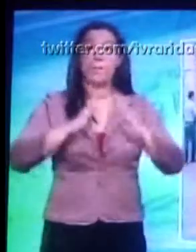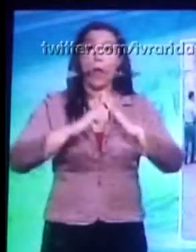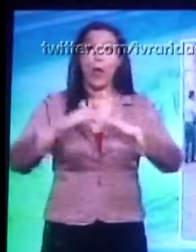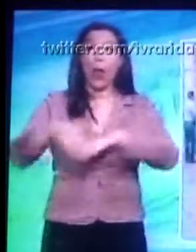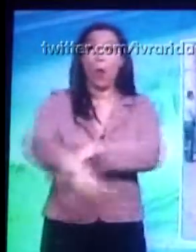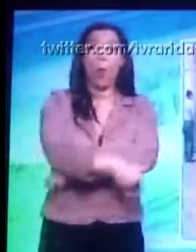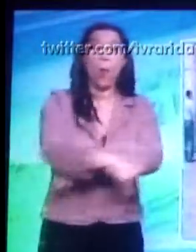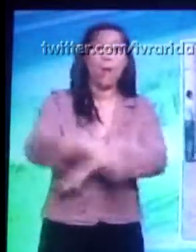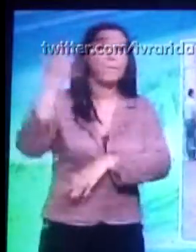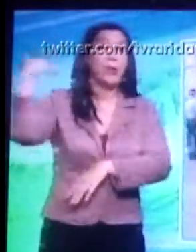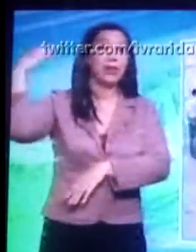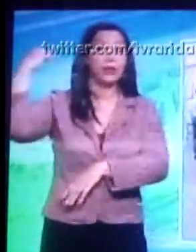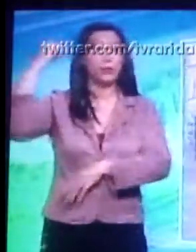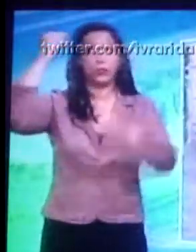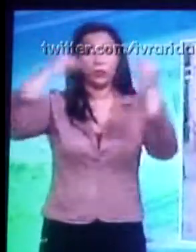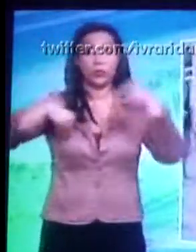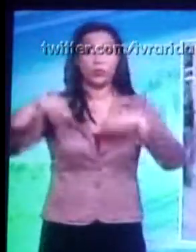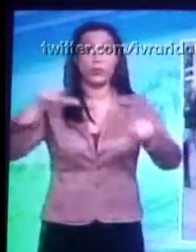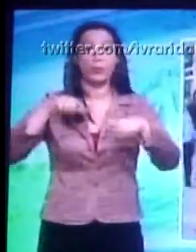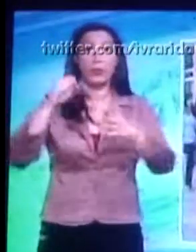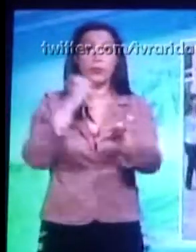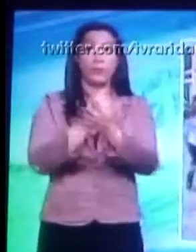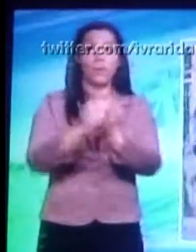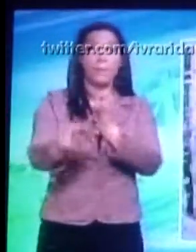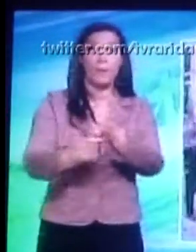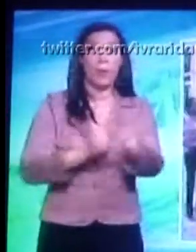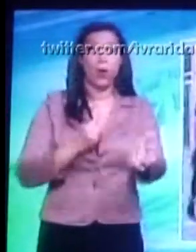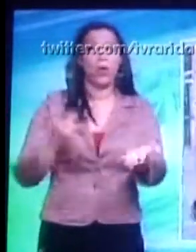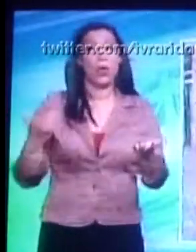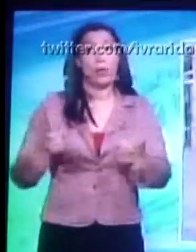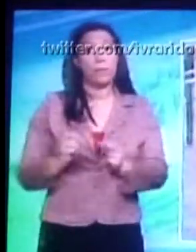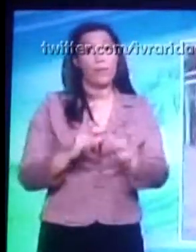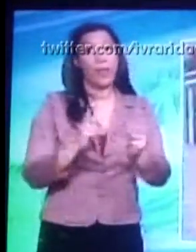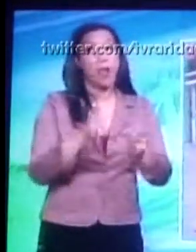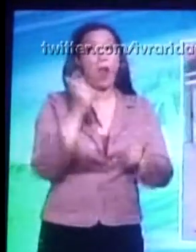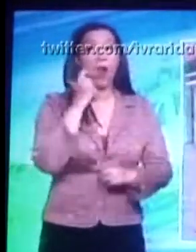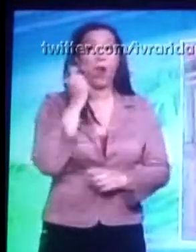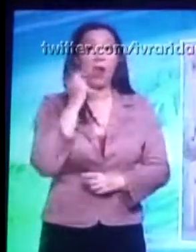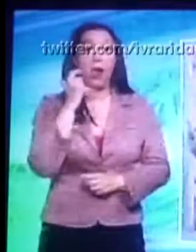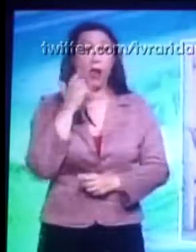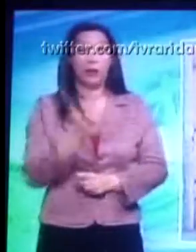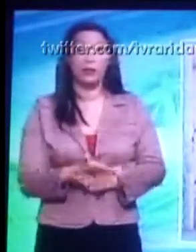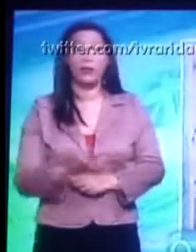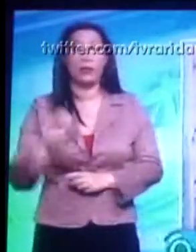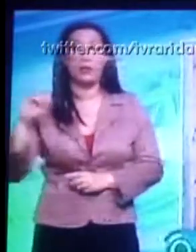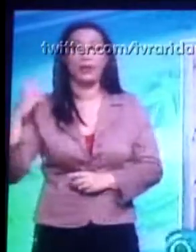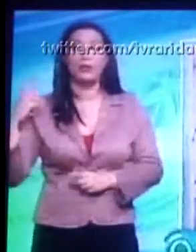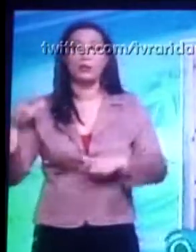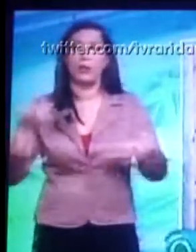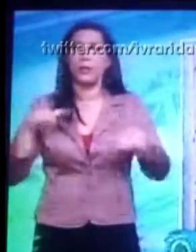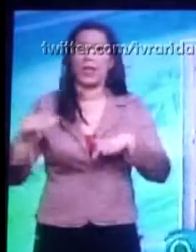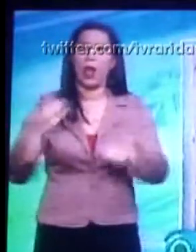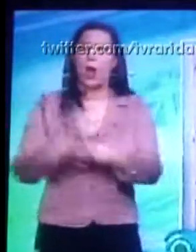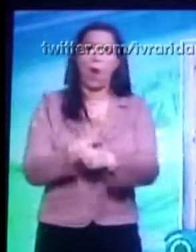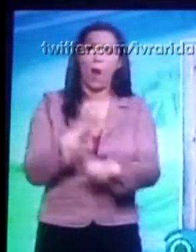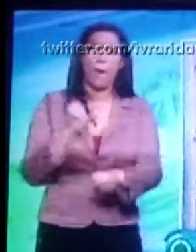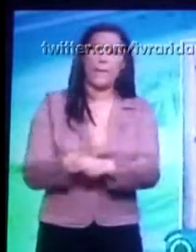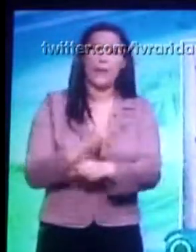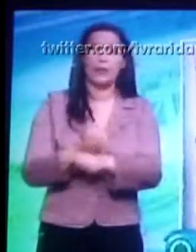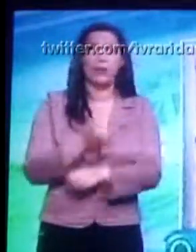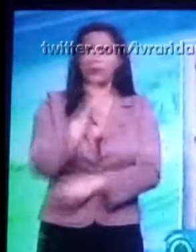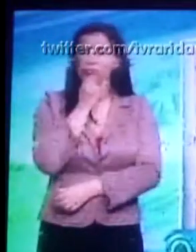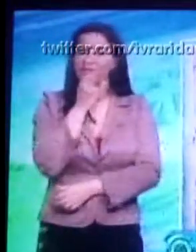ruas, desistiu do emprego formal e ganha vida vendendo balas. Eu trabalhei muitas obras, mas